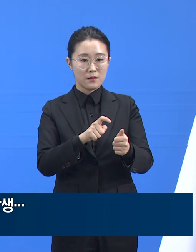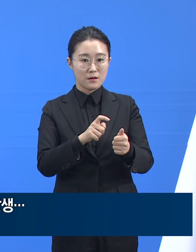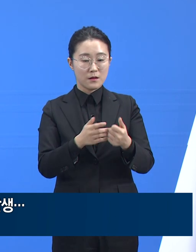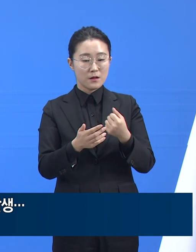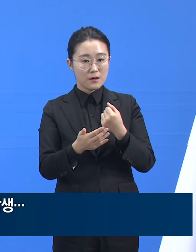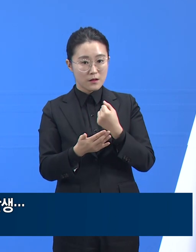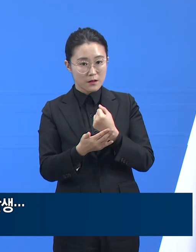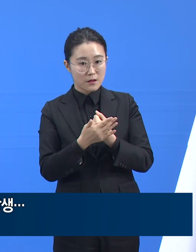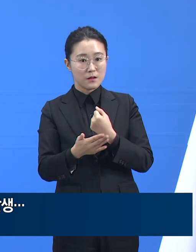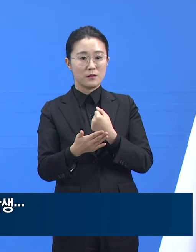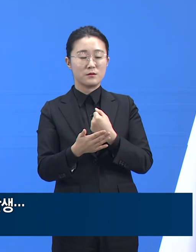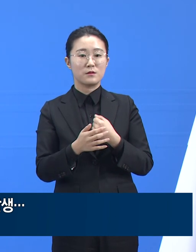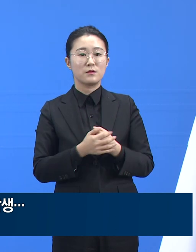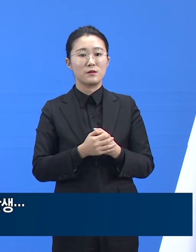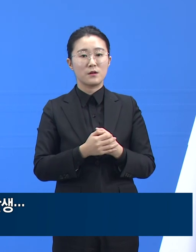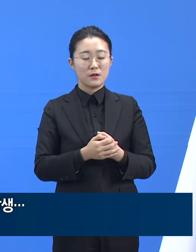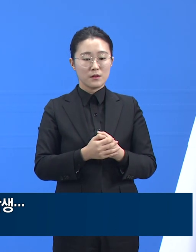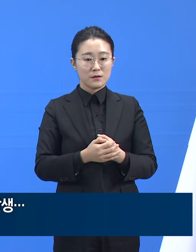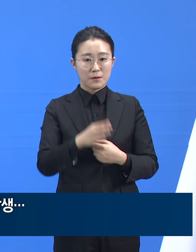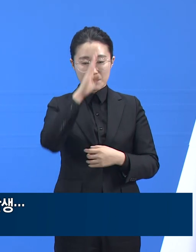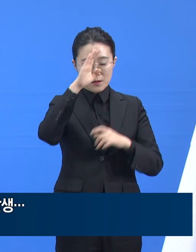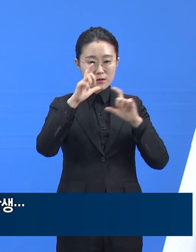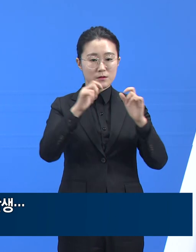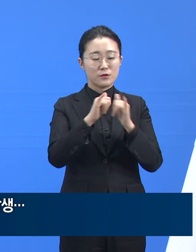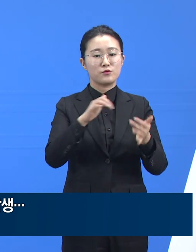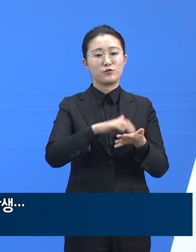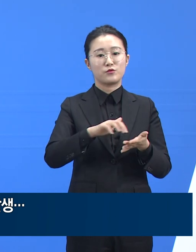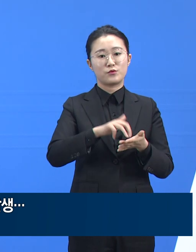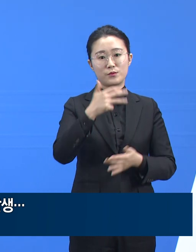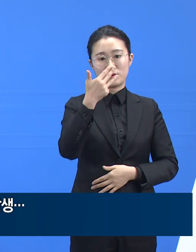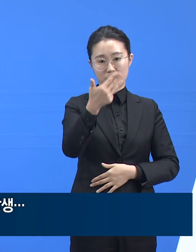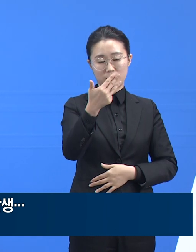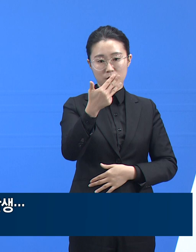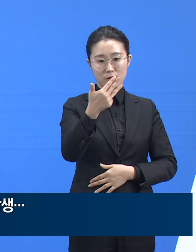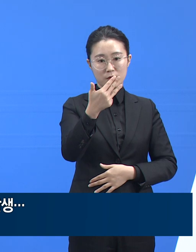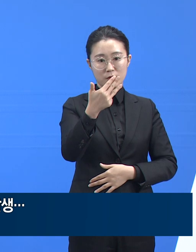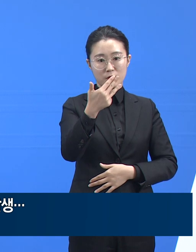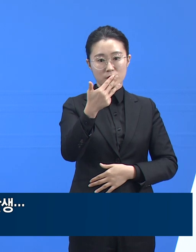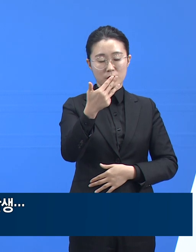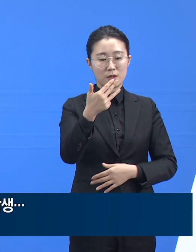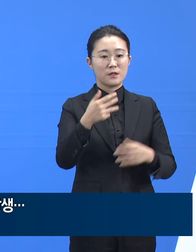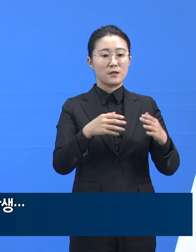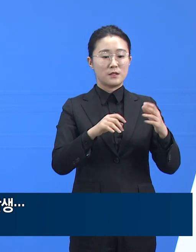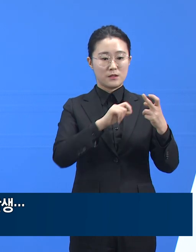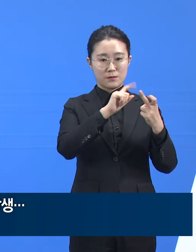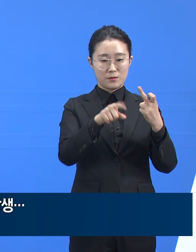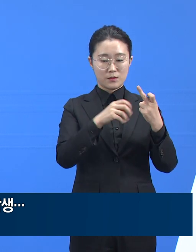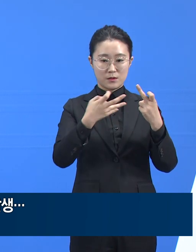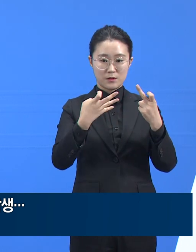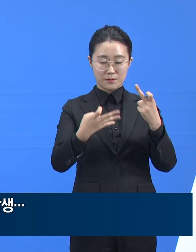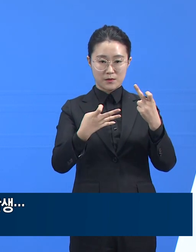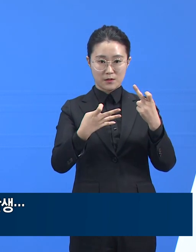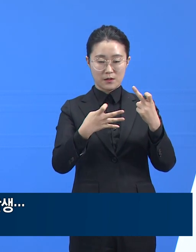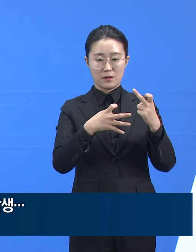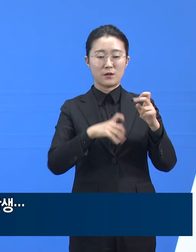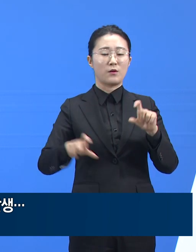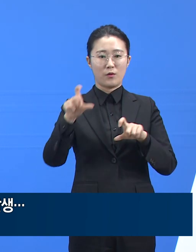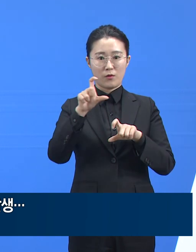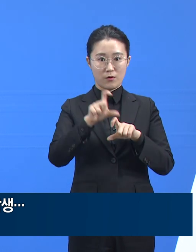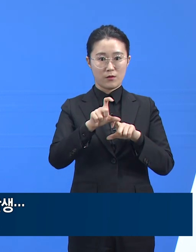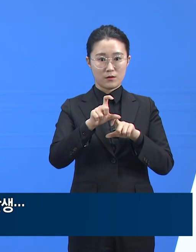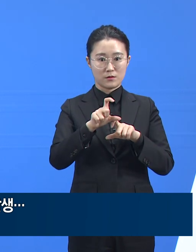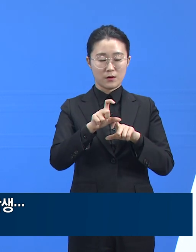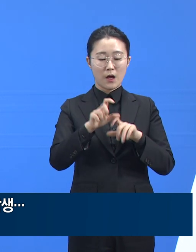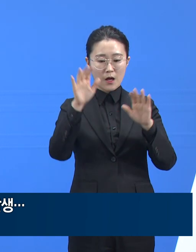8명 모두 확진된 데 이어 14일 19명이 추가 확진 판정을 받으면서 현재까지 확진자는 총 27명입니다.